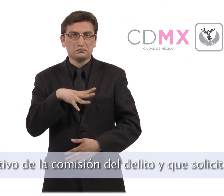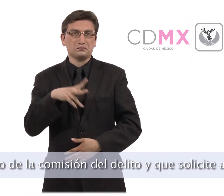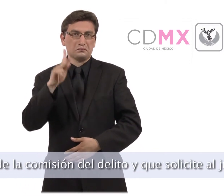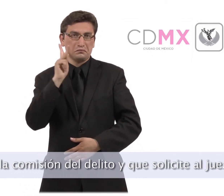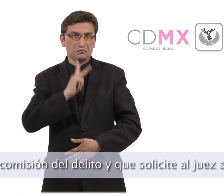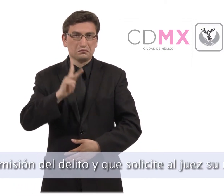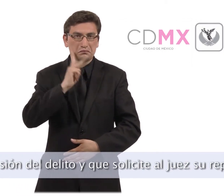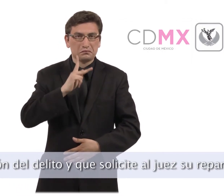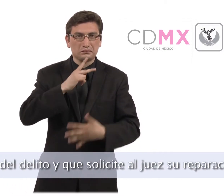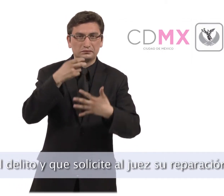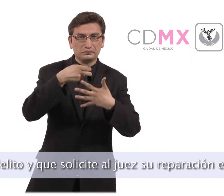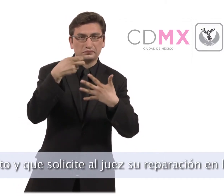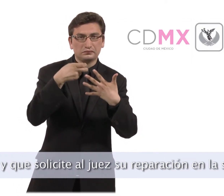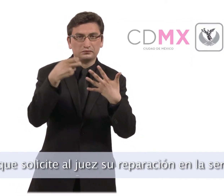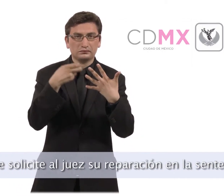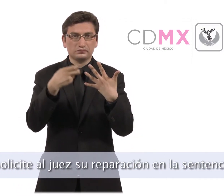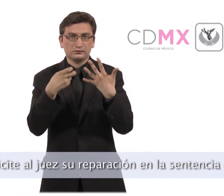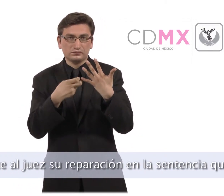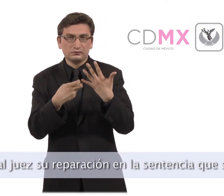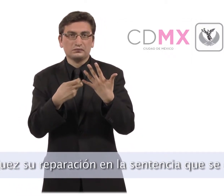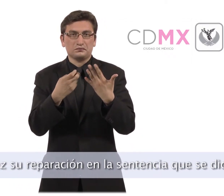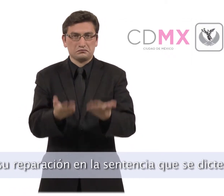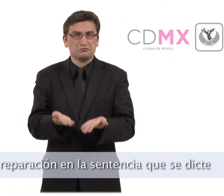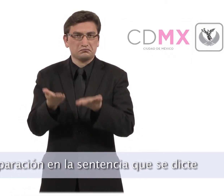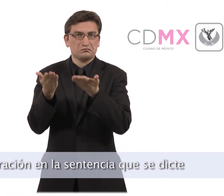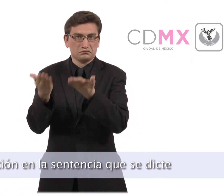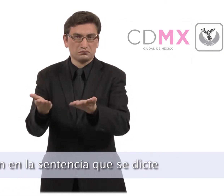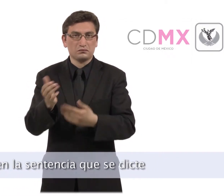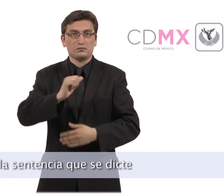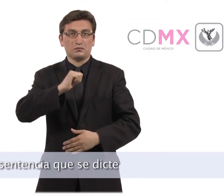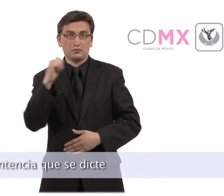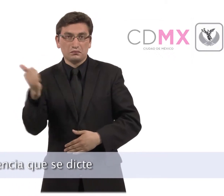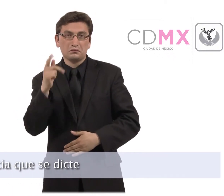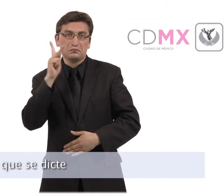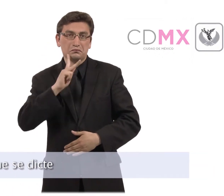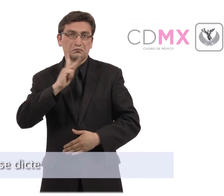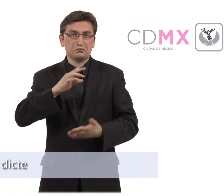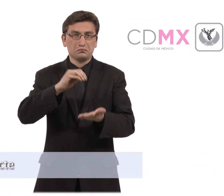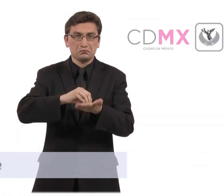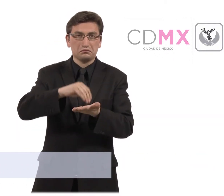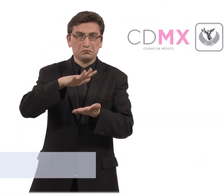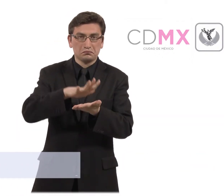comisión del delito y que solicite al juez su reparación en la sentencia que se dicte.